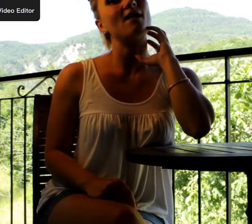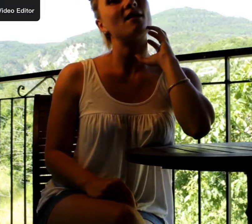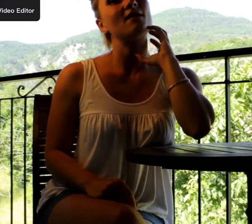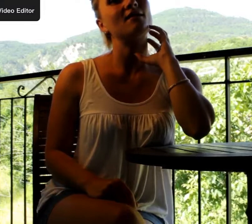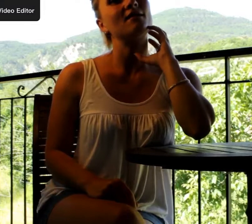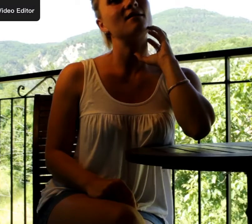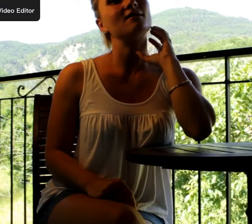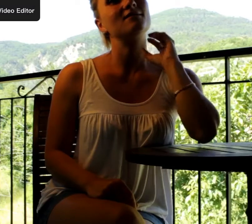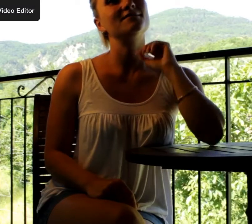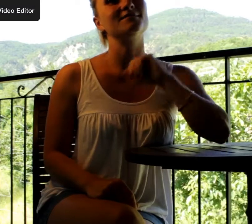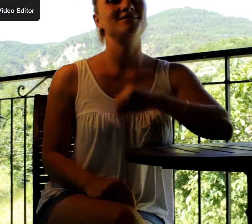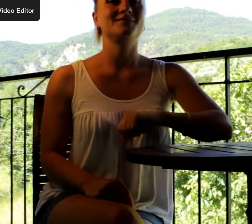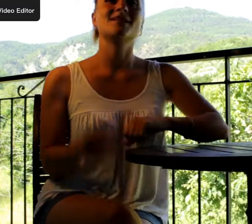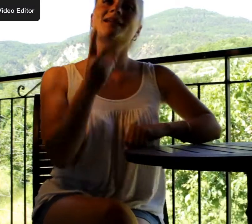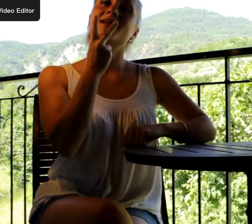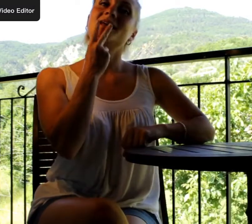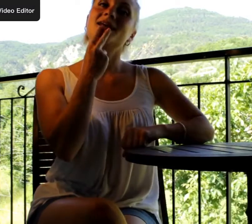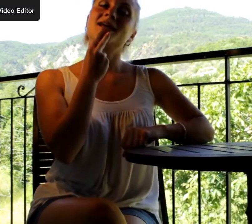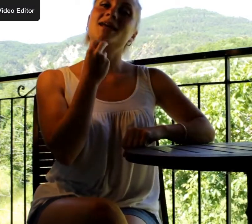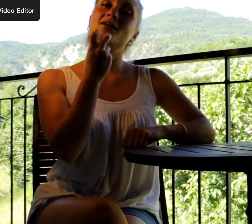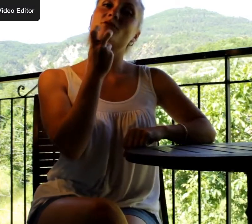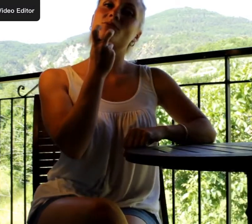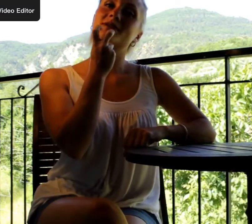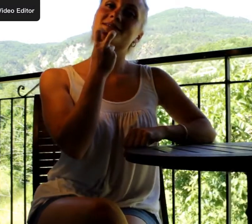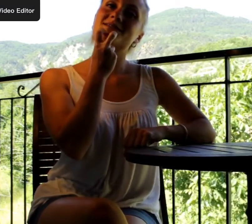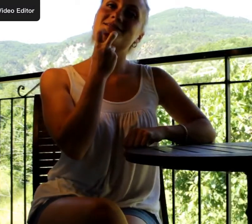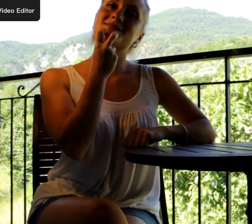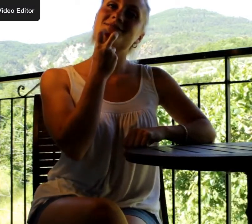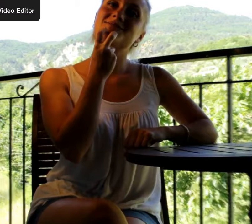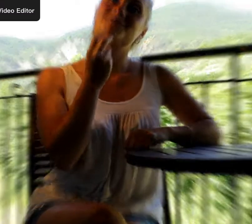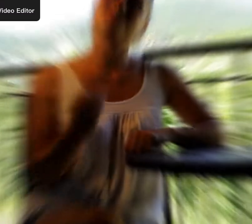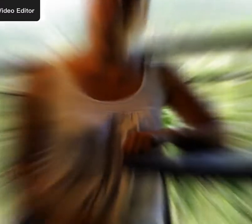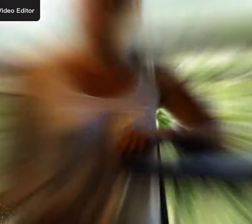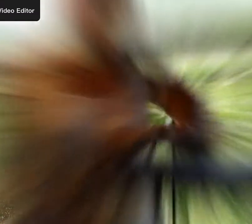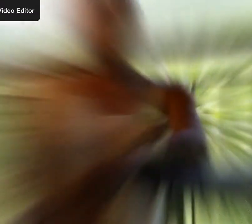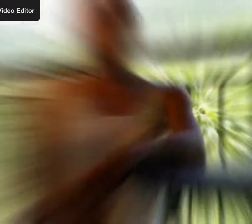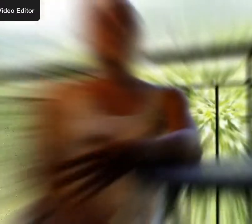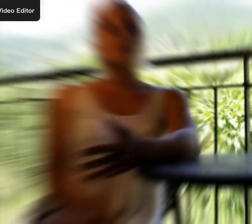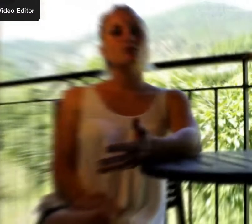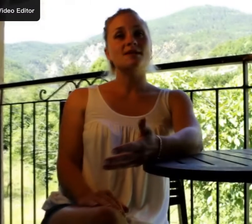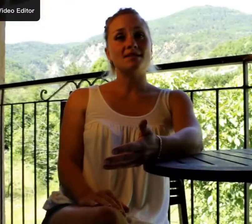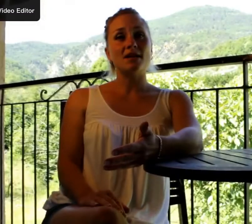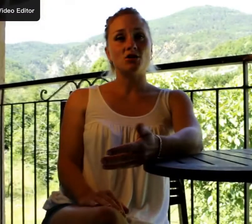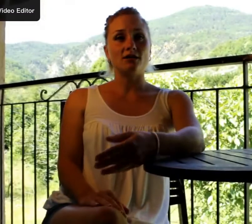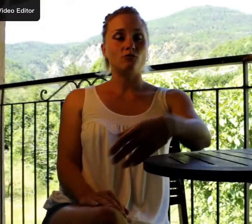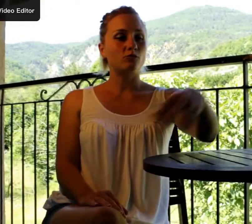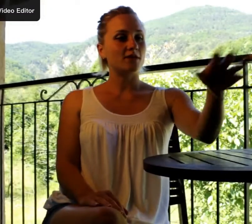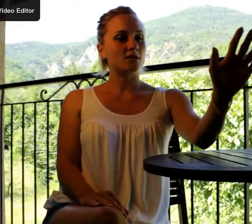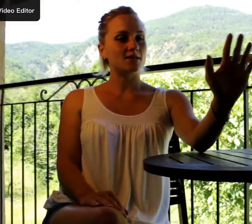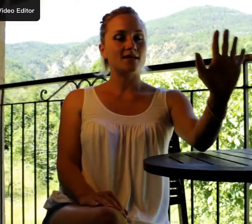et la framboise. Au niveau des imagés, vous pouvez utiliser un